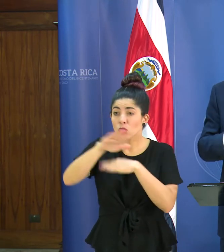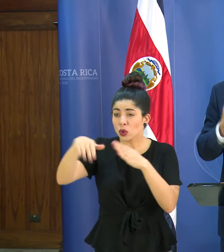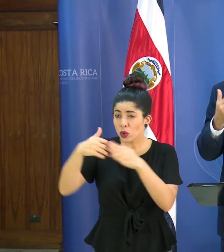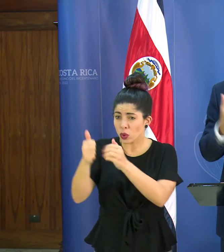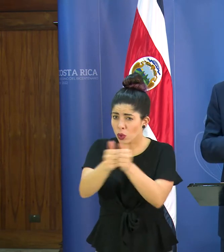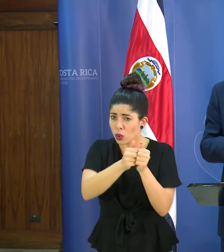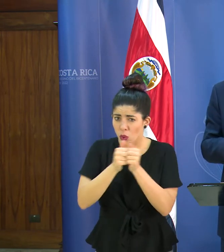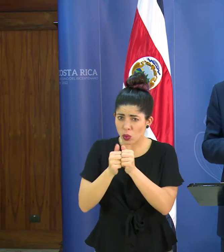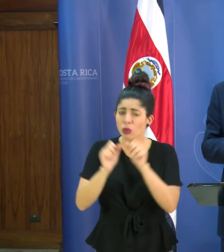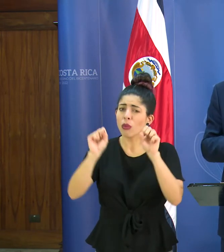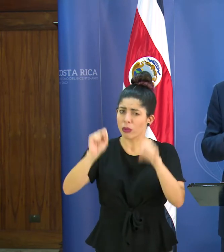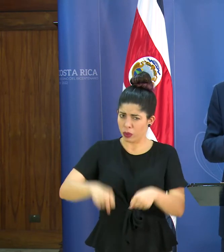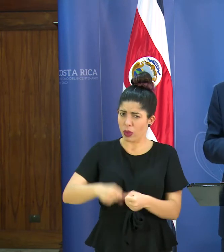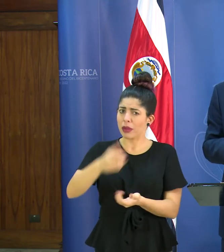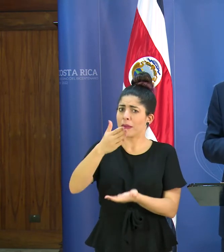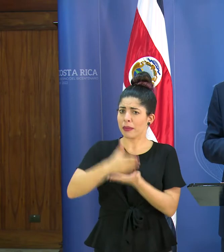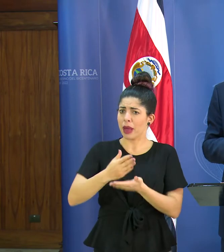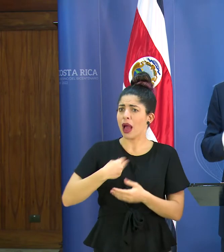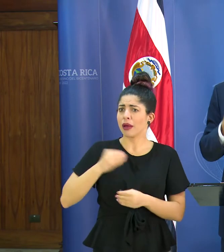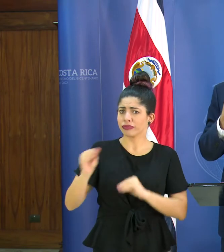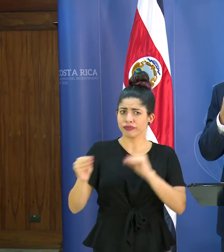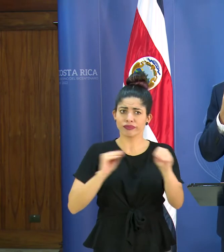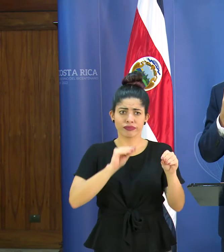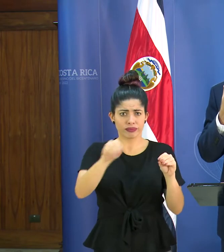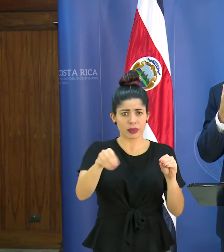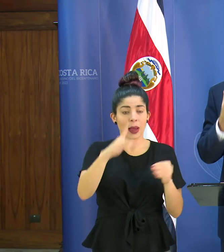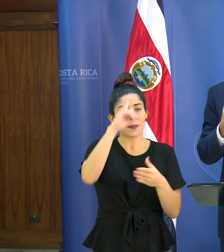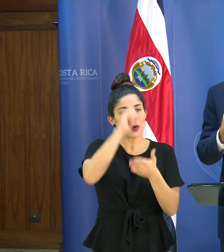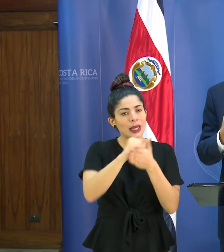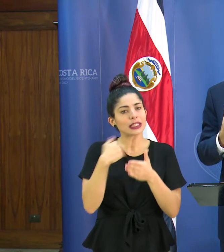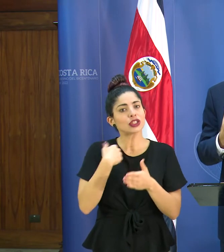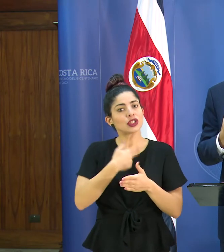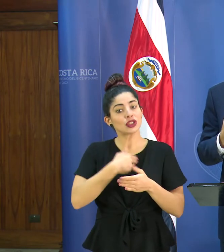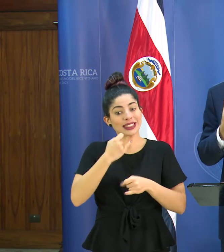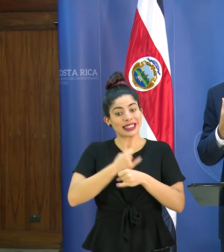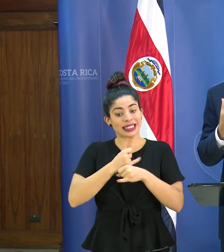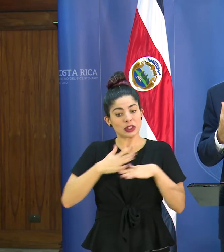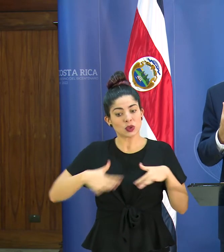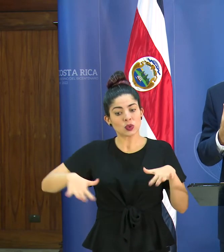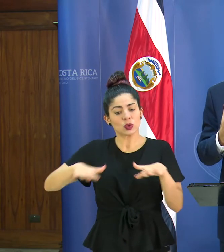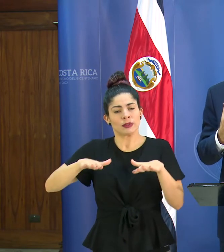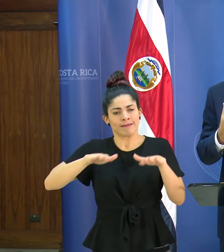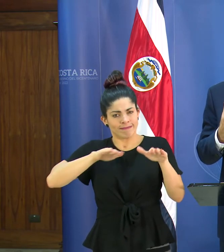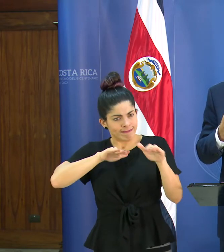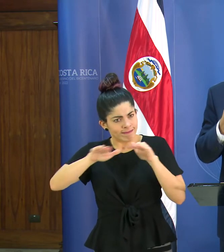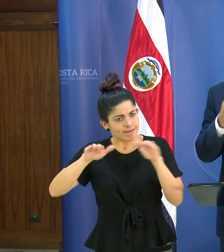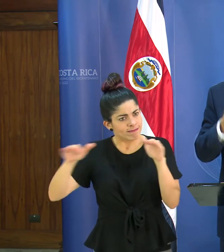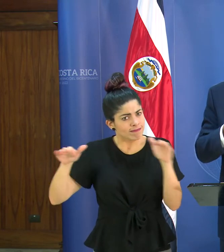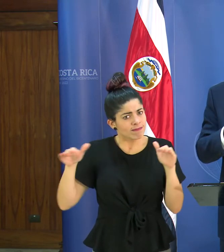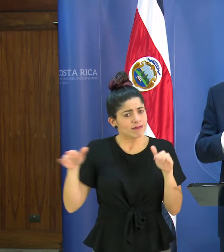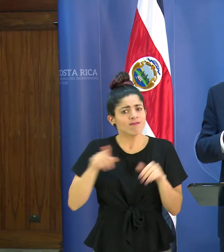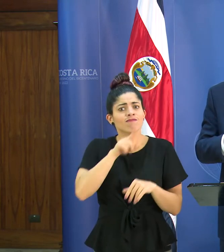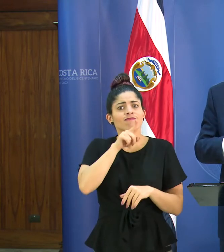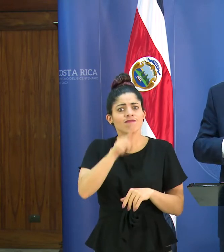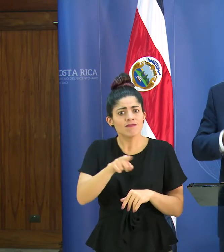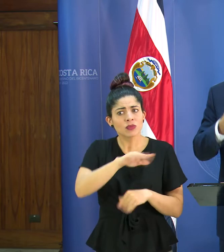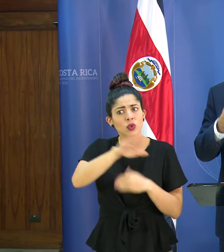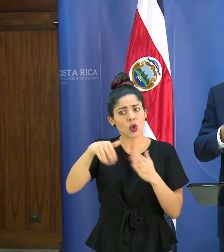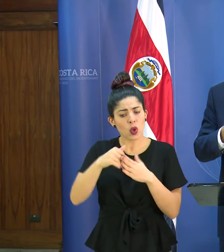si podemos ponerle un freno a la transmisión y por eso hacemos institucionalmente un llamado a que realmente